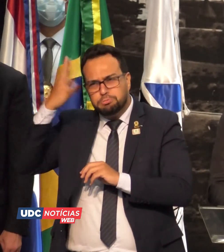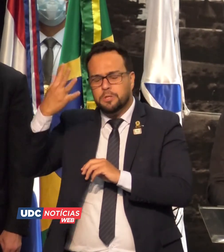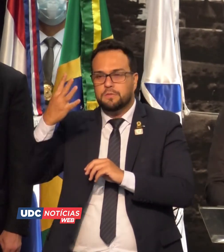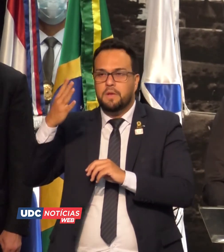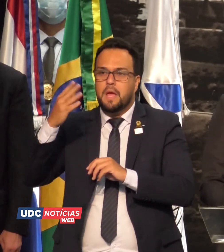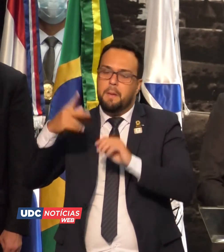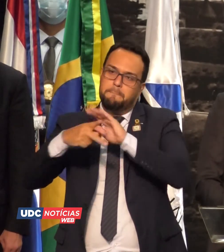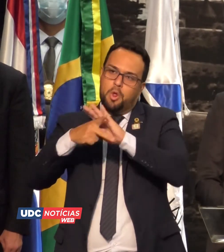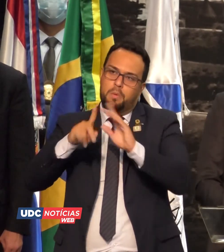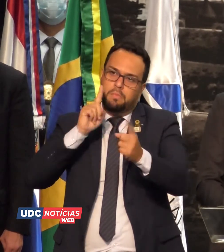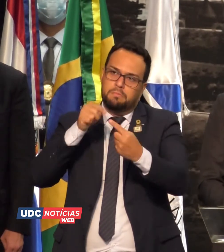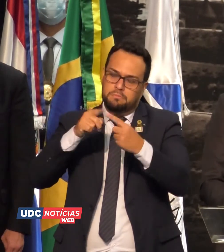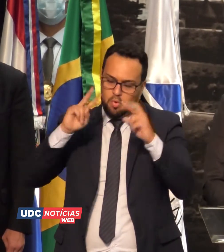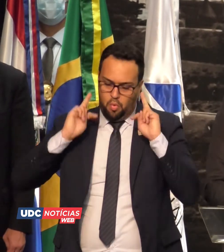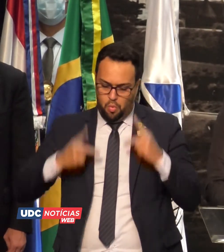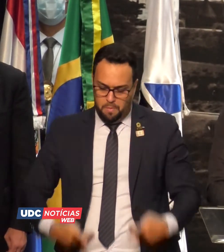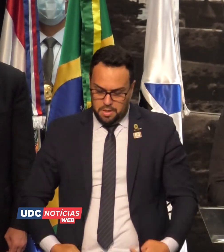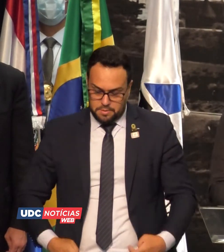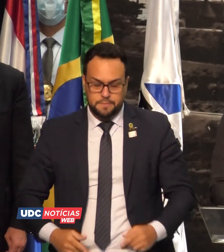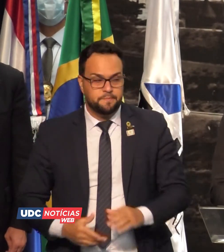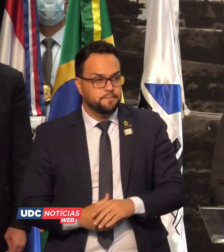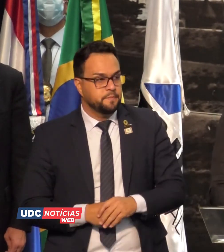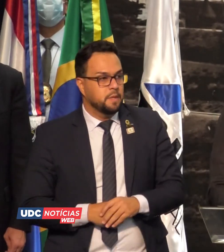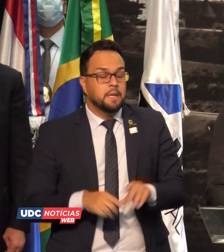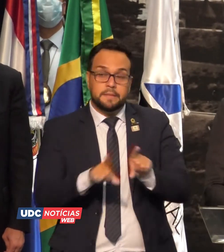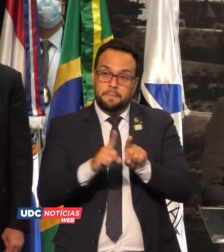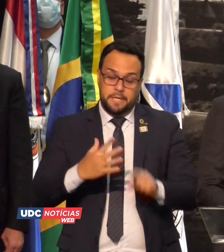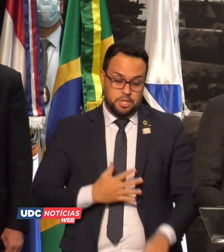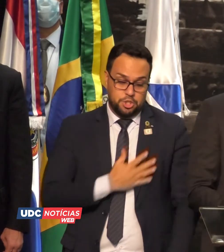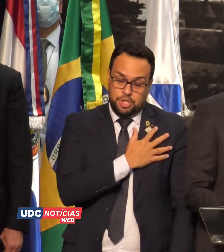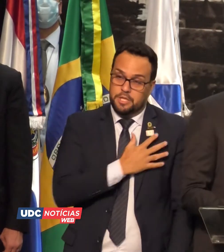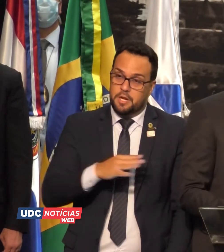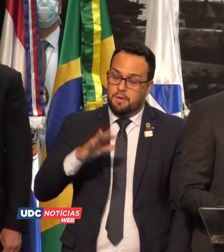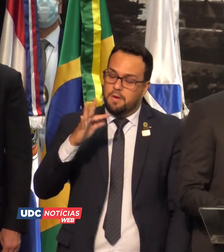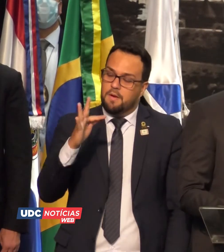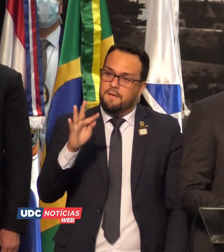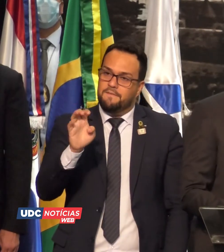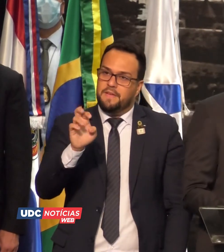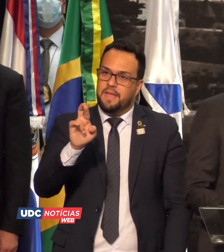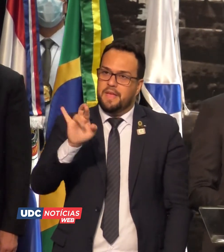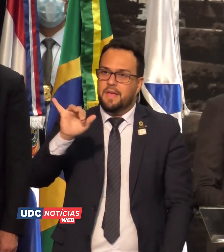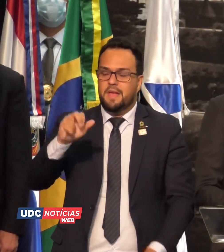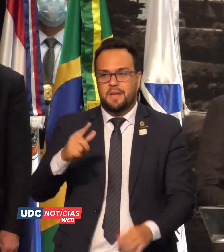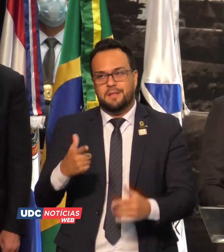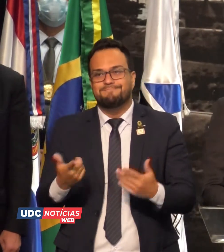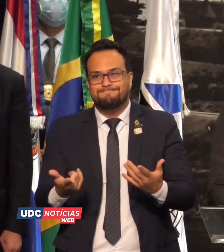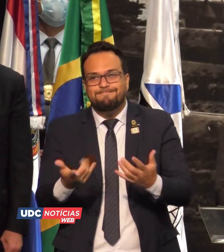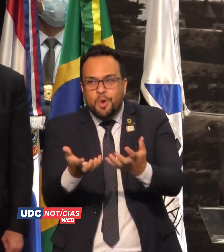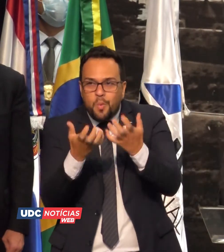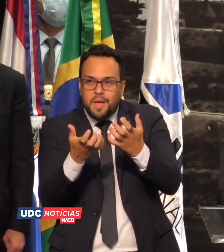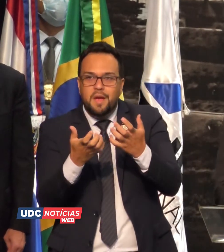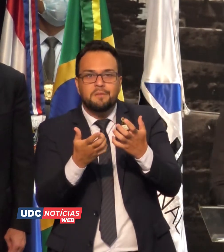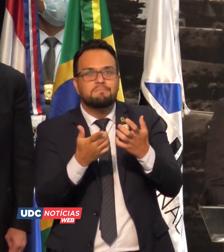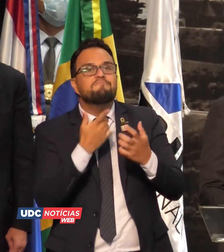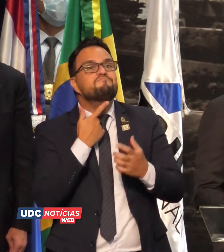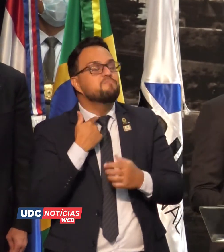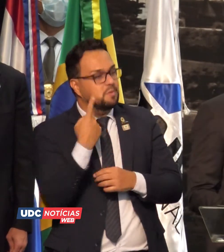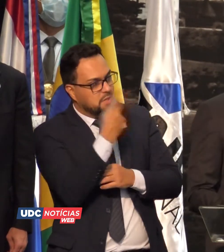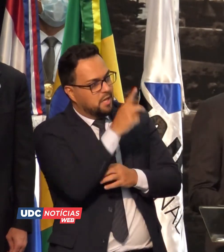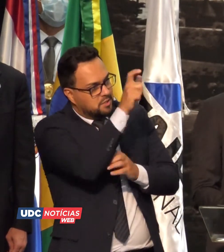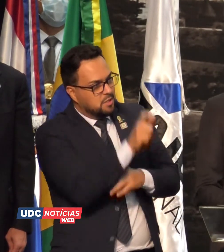Ao apresado, general Ferreira, desejo a vossa excelência, meu